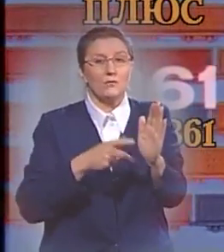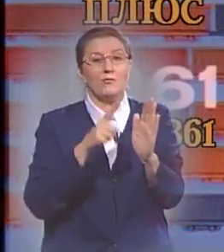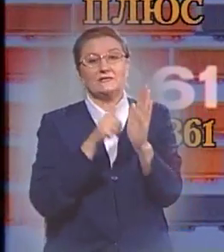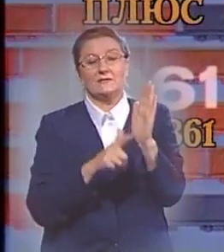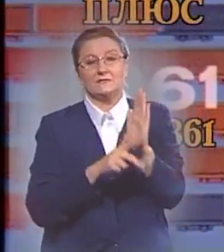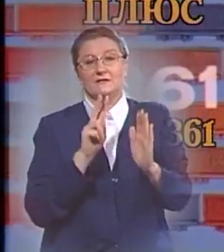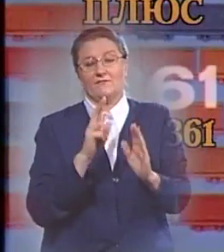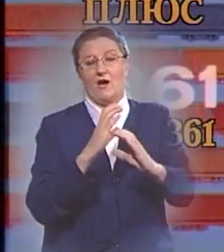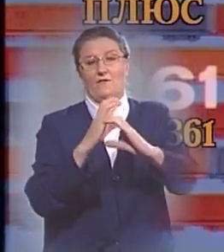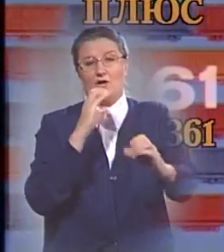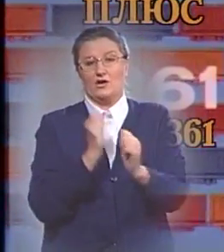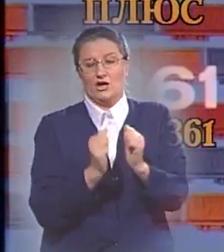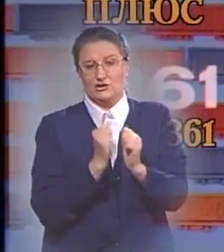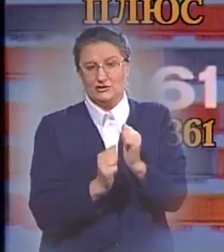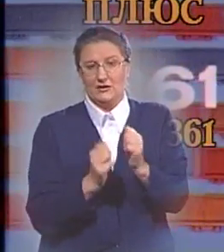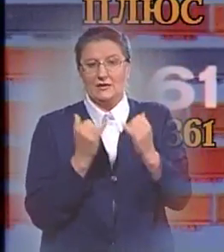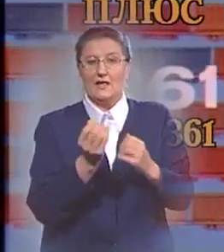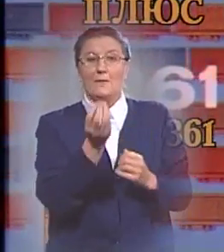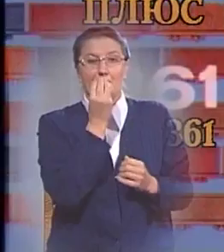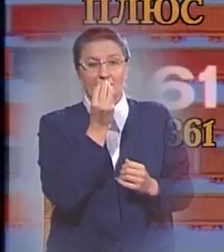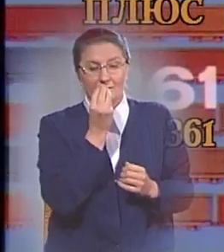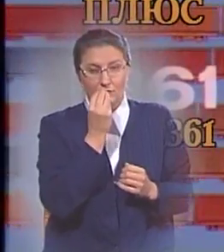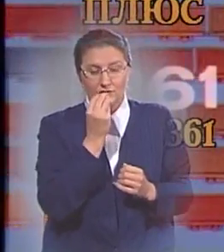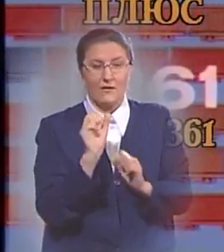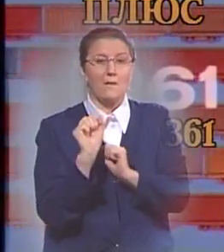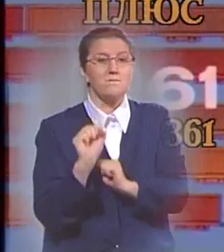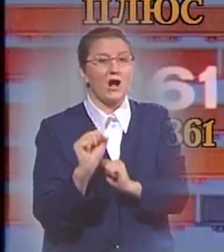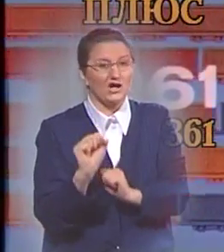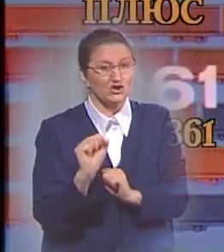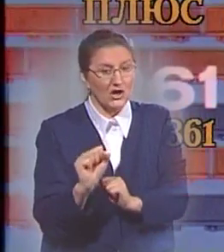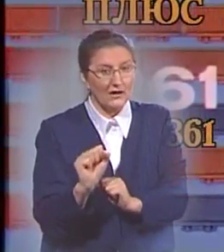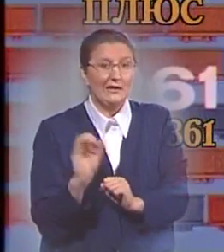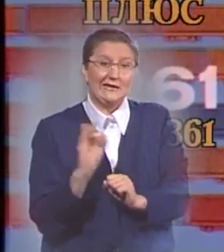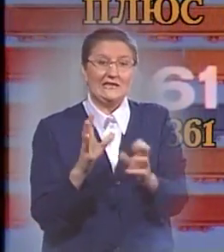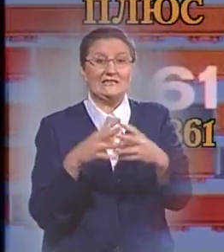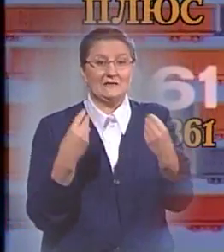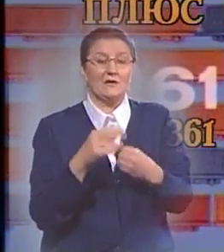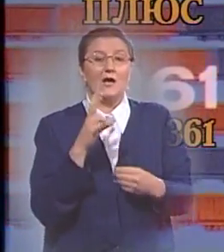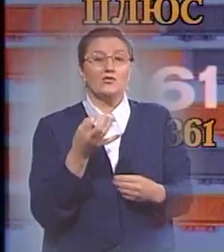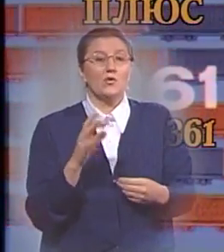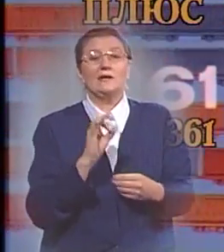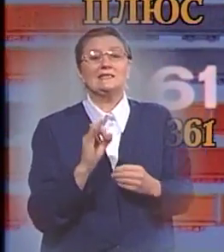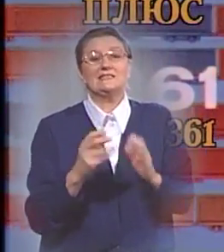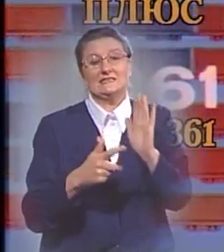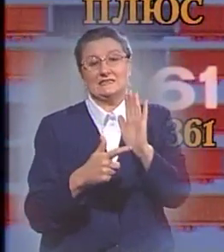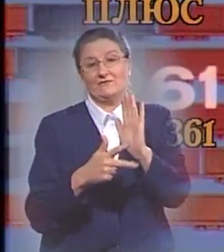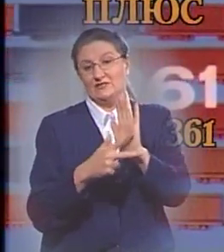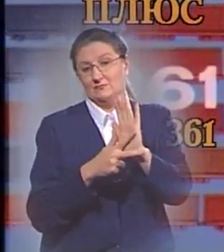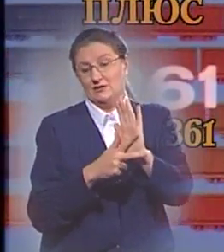вагона каждый для продовольствия и багажа, а также семьи Ноя из восьми человек. В